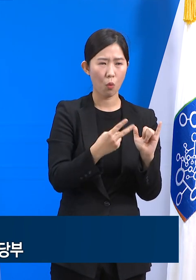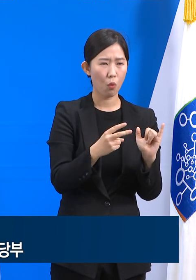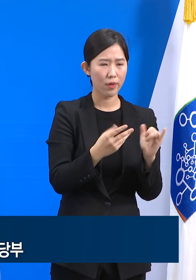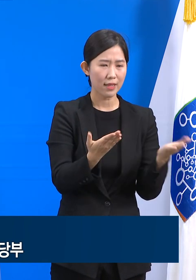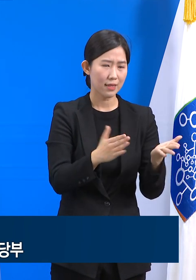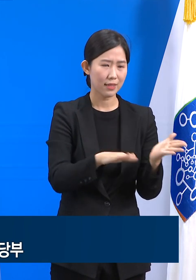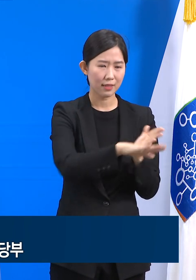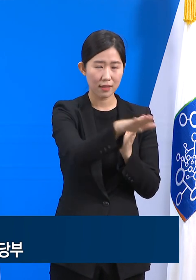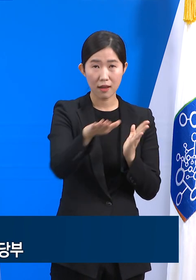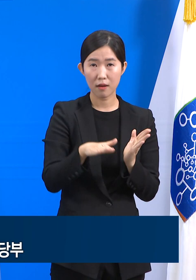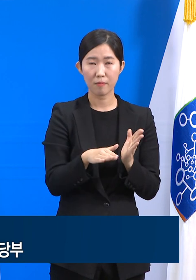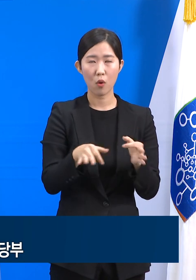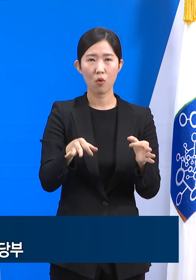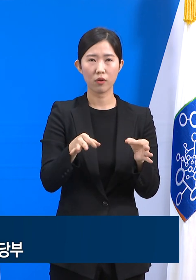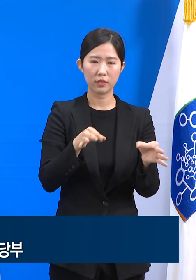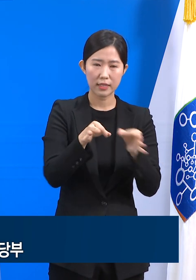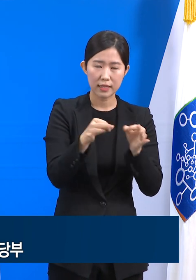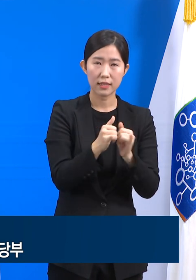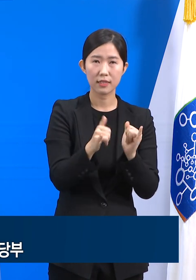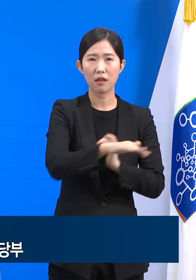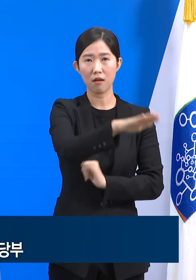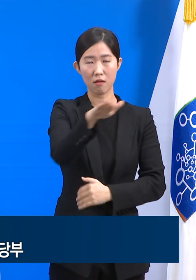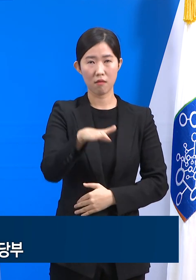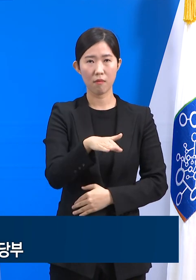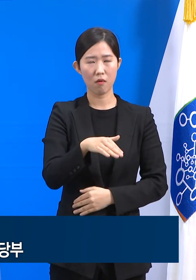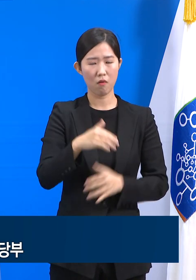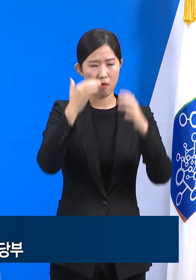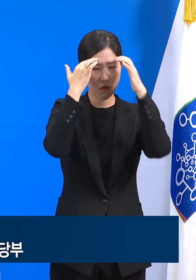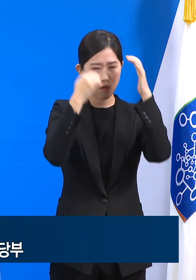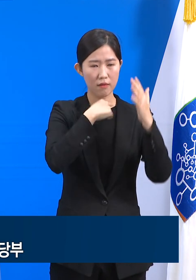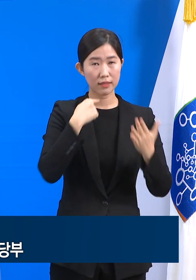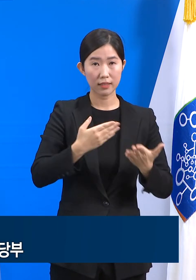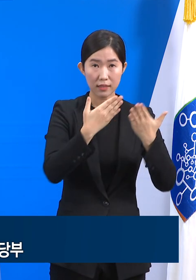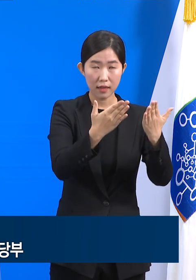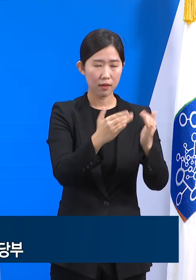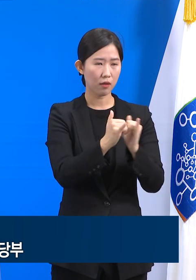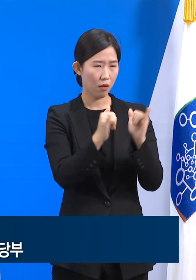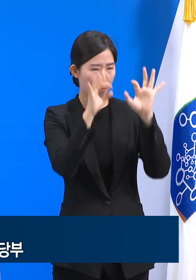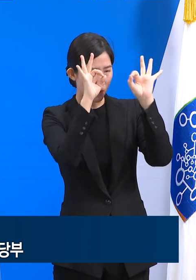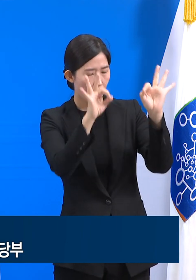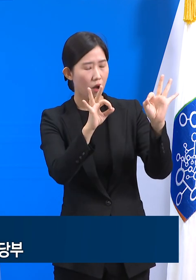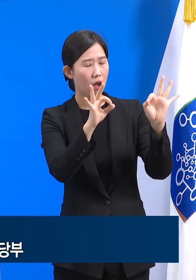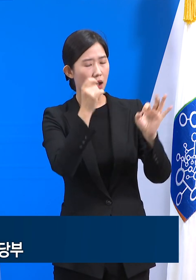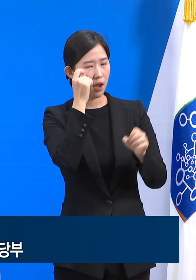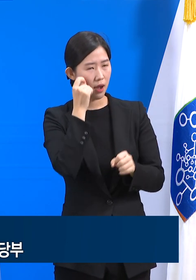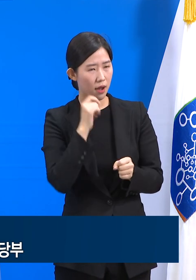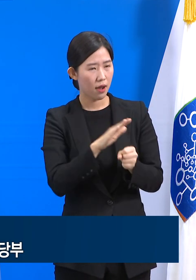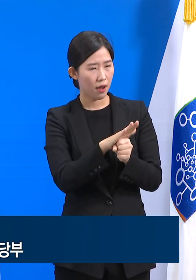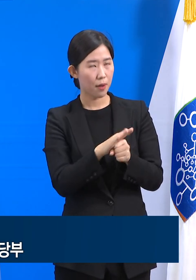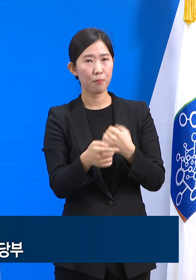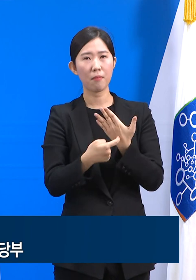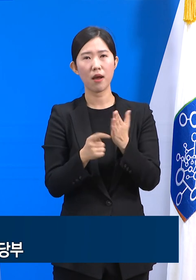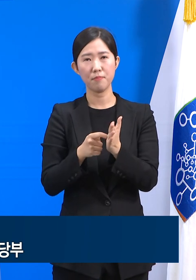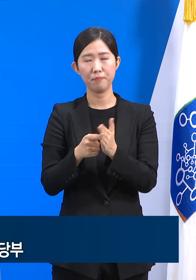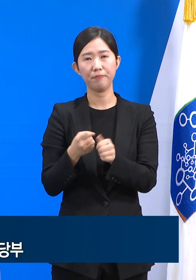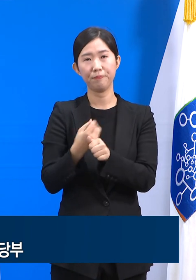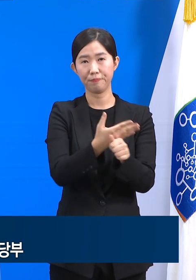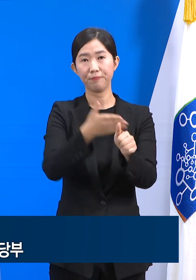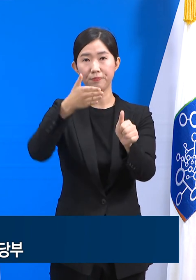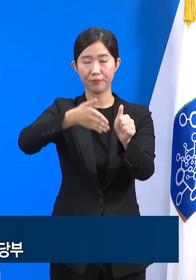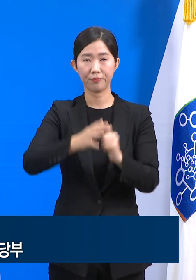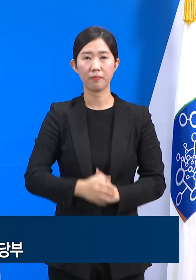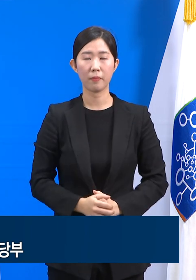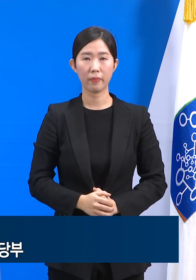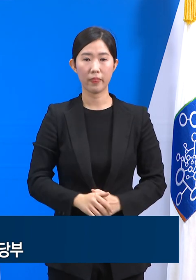모든 사회의 구성원들에 대한 염림과 응원의 마음으로 차분하게 보내주십시오. 성탄을 맞아